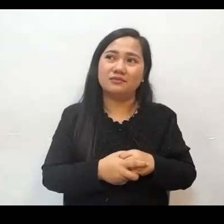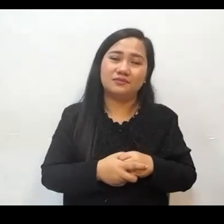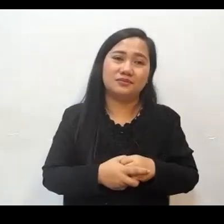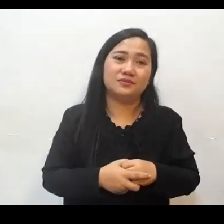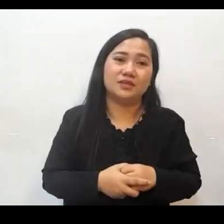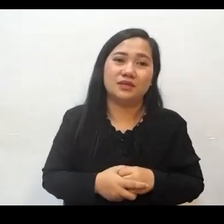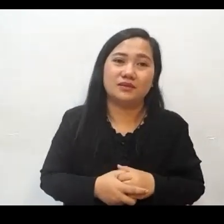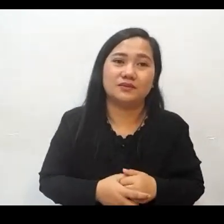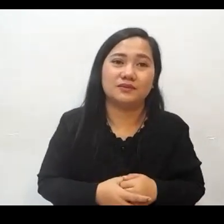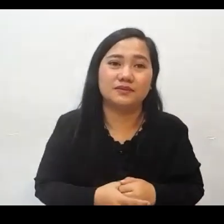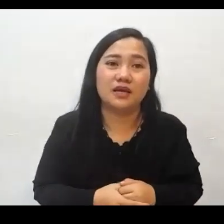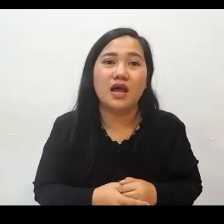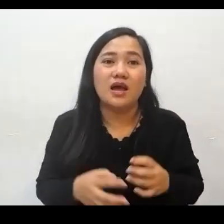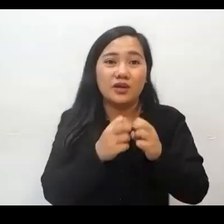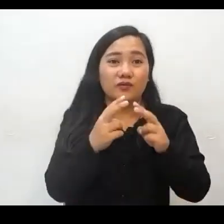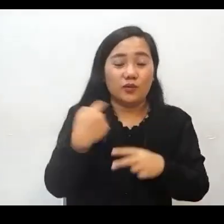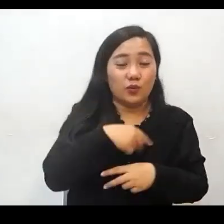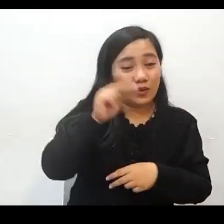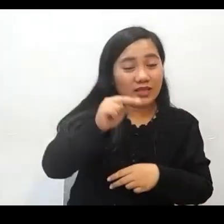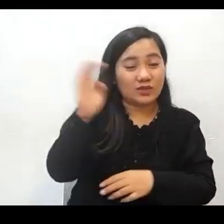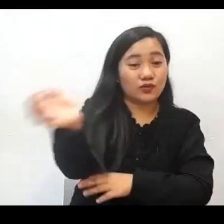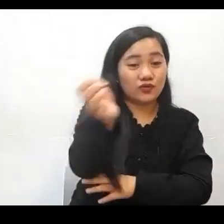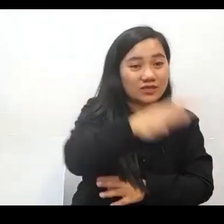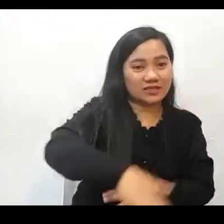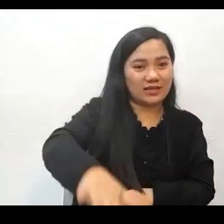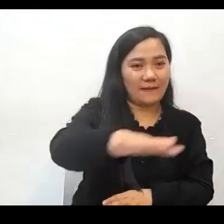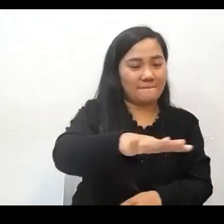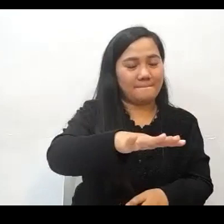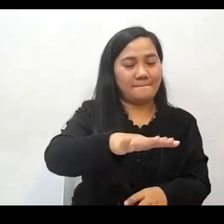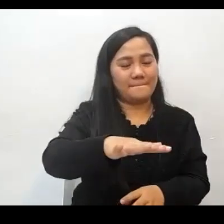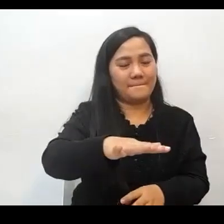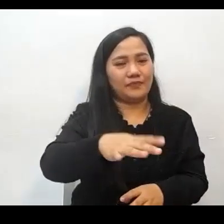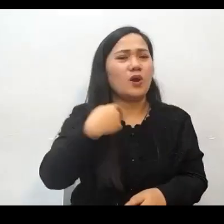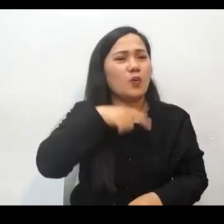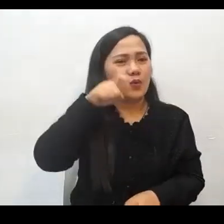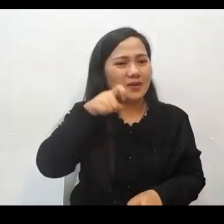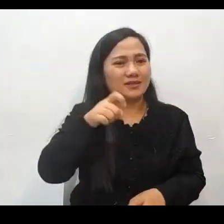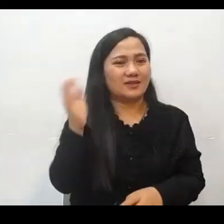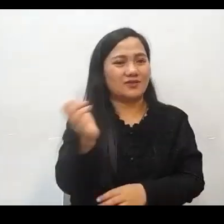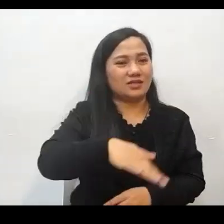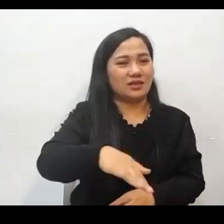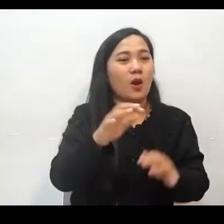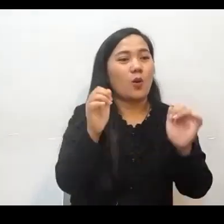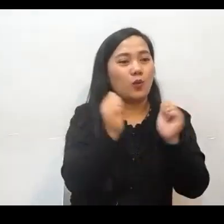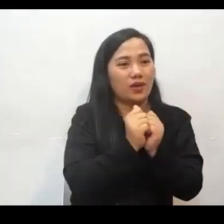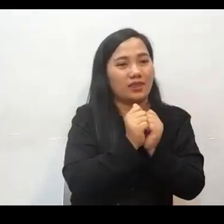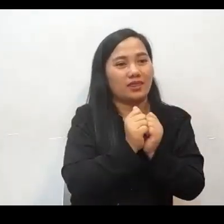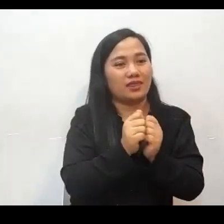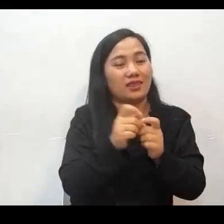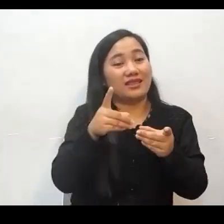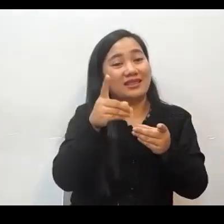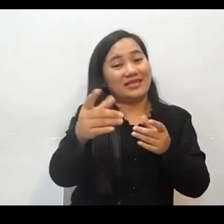Kaya kahit kailangan po natin silang i-evangelize i-evangelize po natin sila ng mayroong distansya